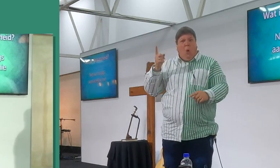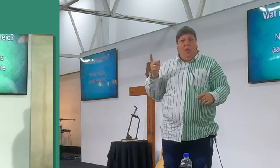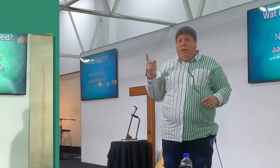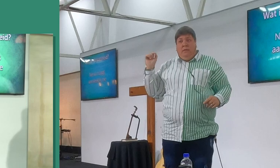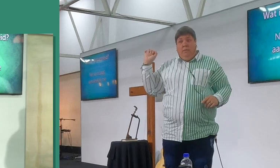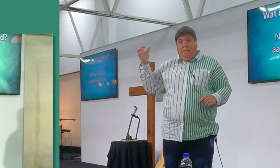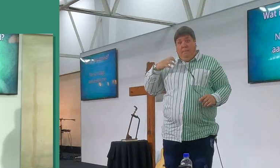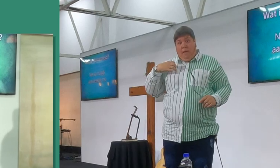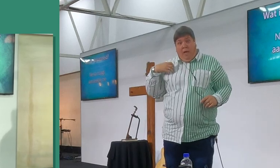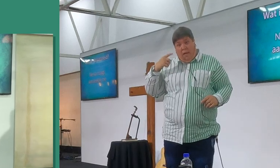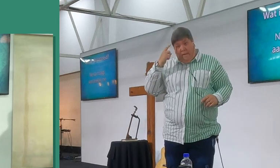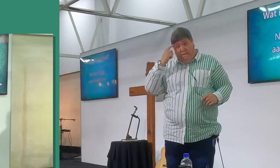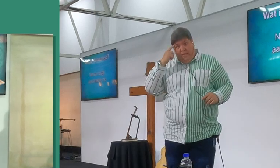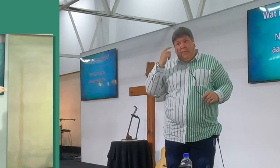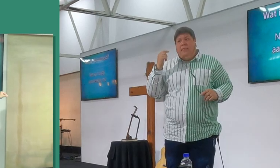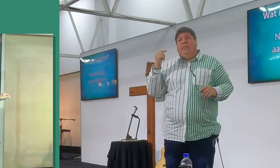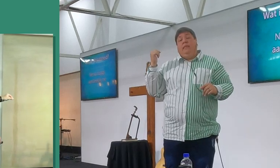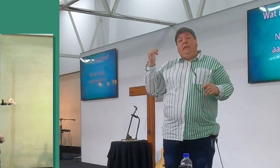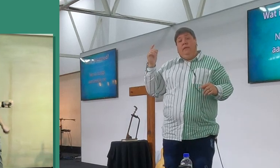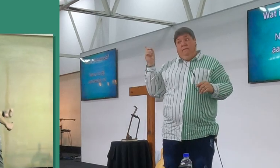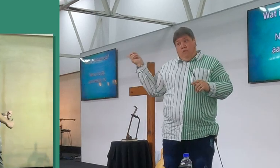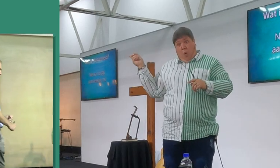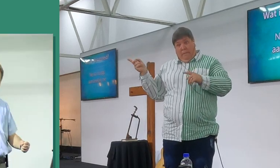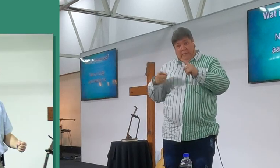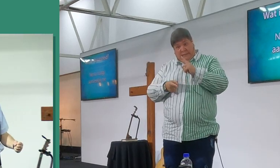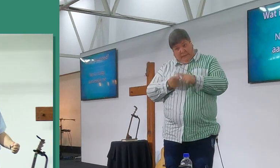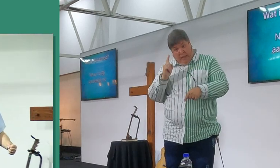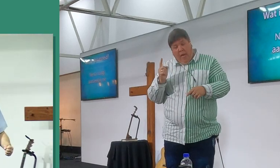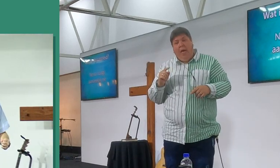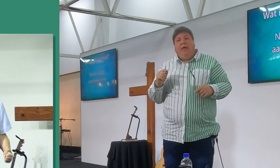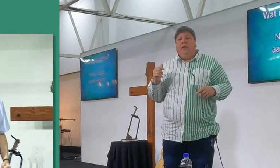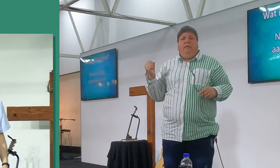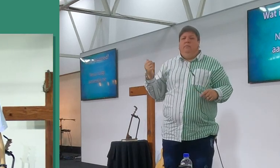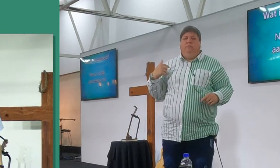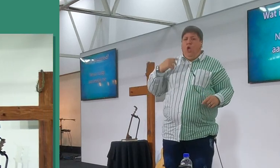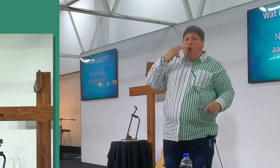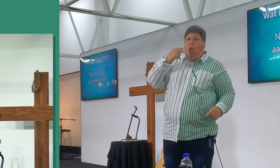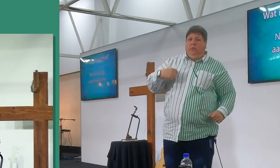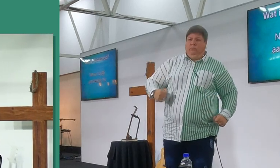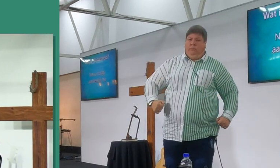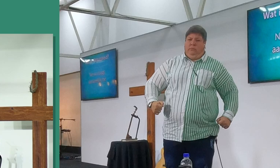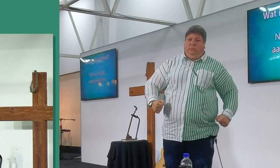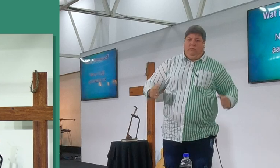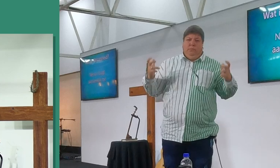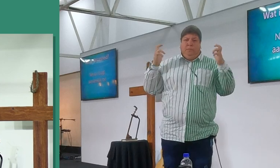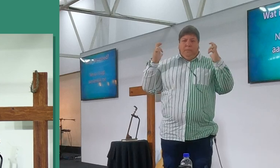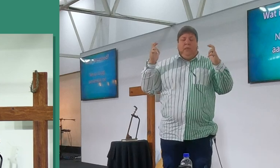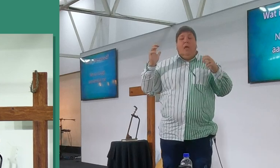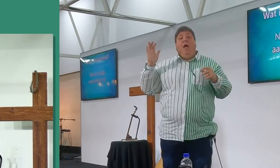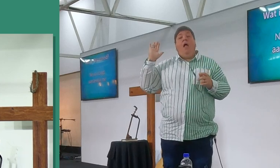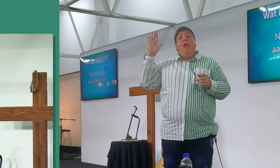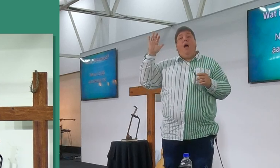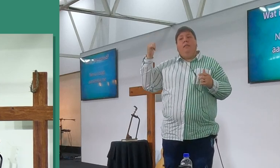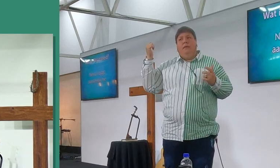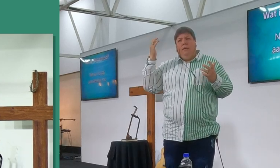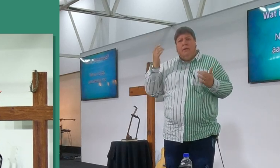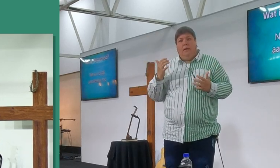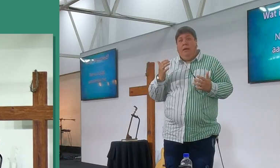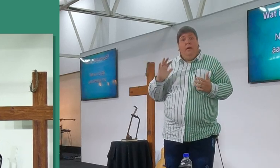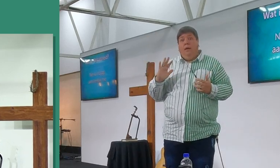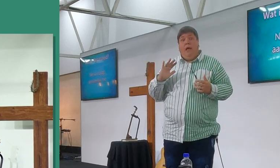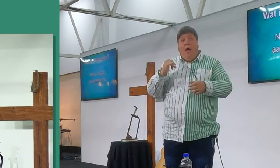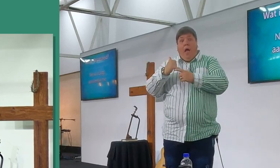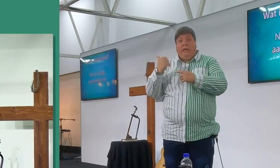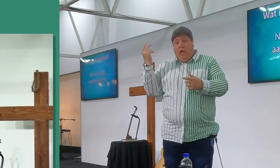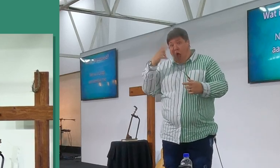my maat geweet, sy slaan sachter as my pa, en ek het hier die manding gehad, van ek gaan nie heil nie. En eers later het ek die wiskening gedoen, ek kan baie